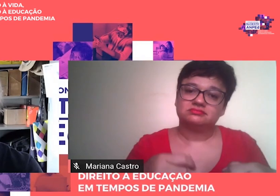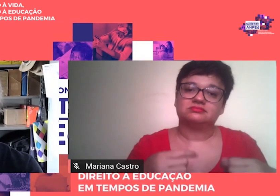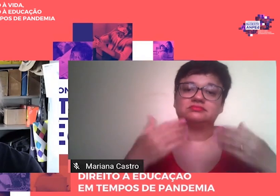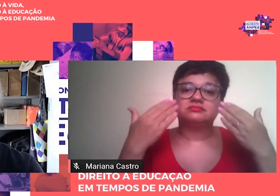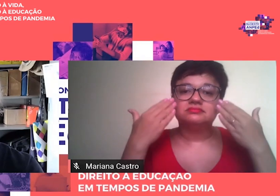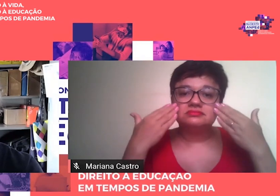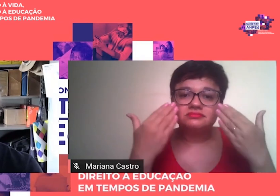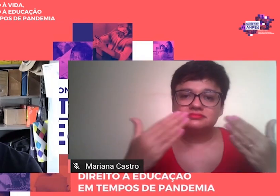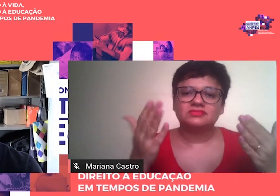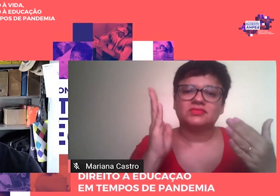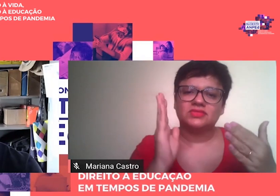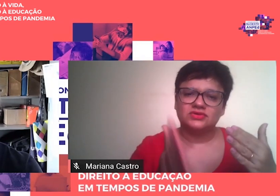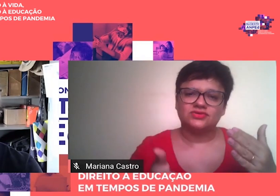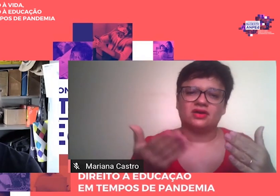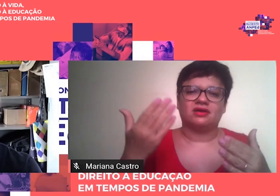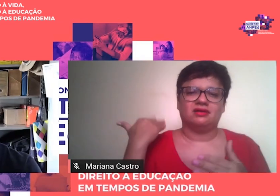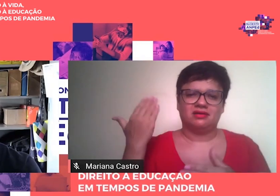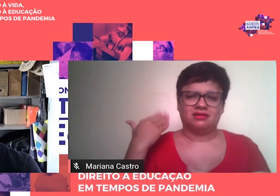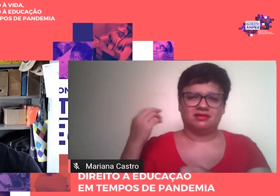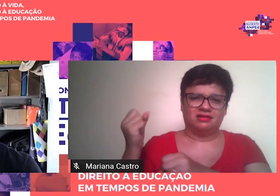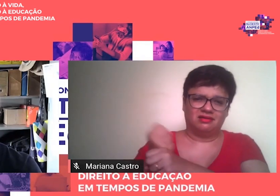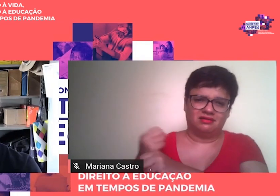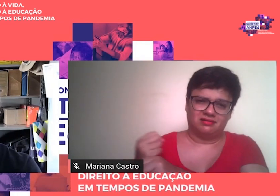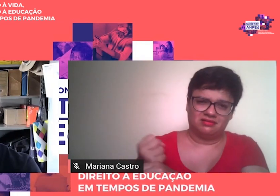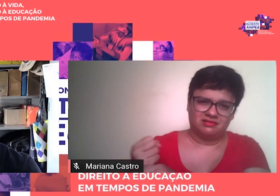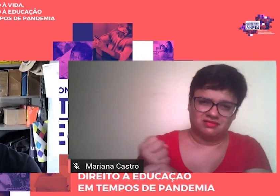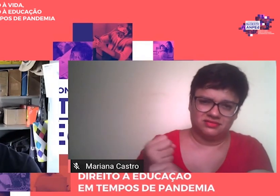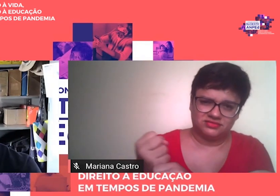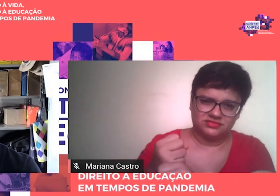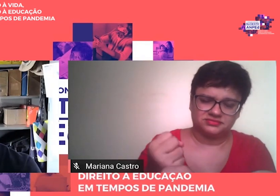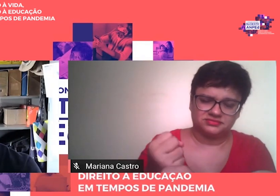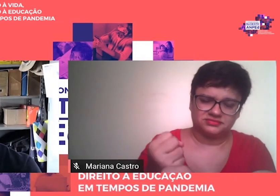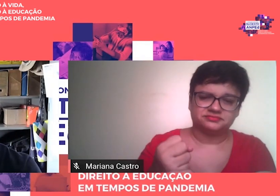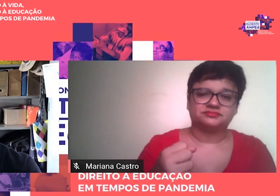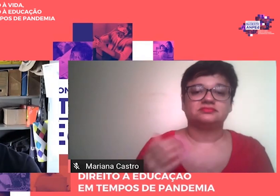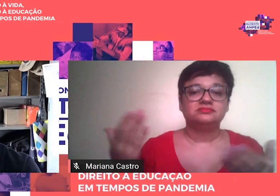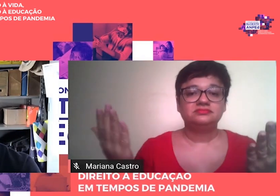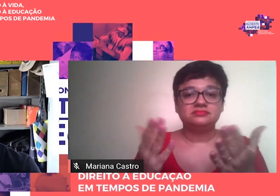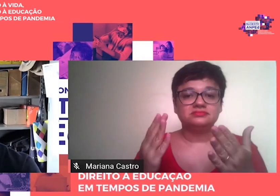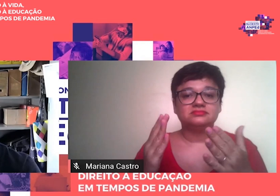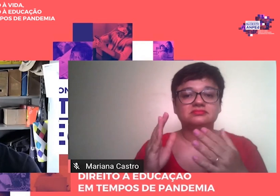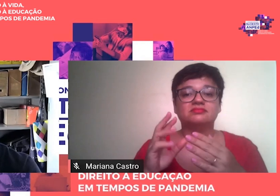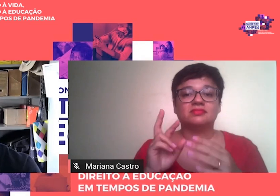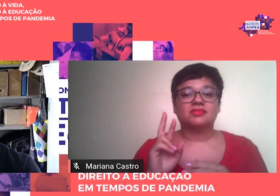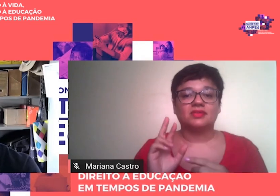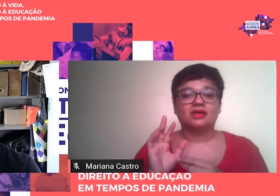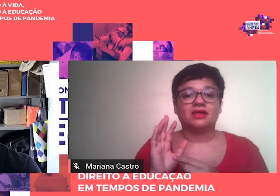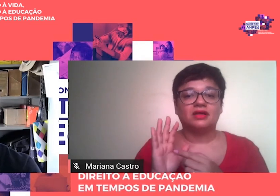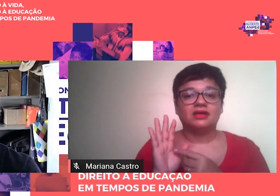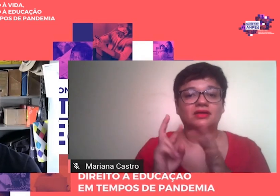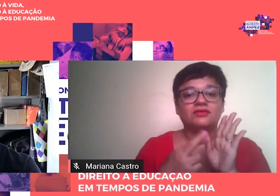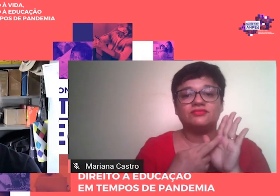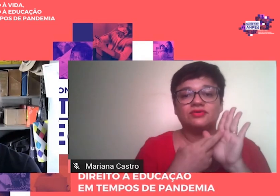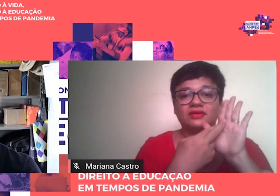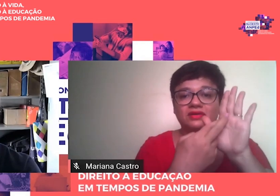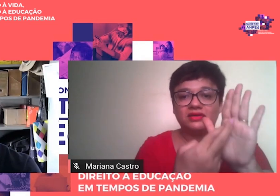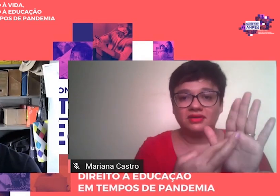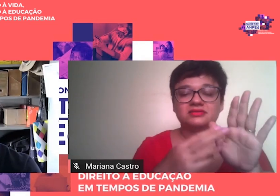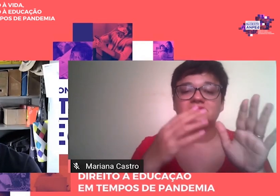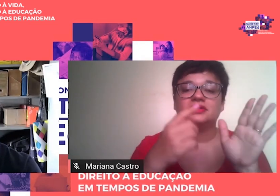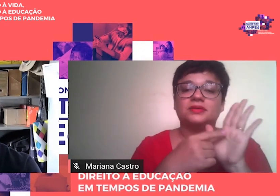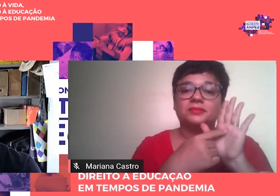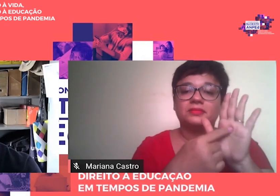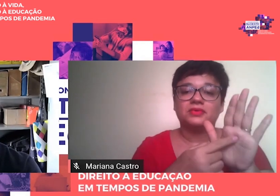há três décadas. As referências a Gramsci aparecem ao longo da história das ideias pedagógicas no Brasil.